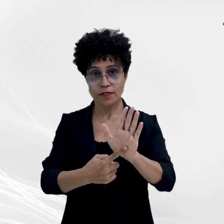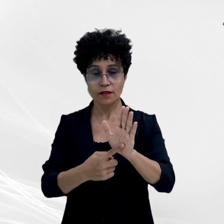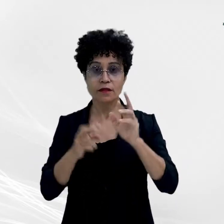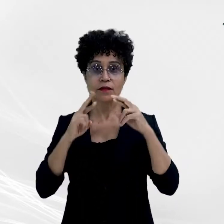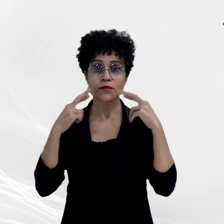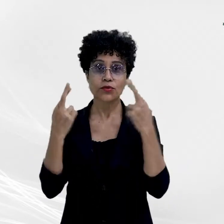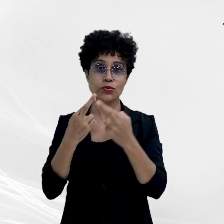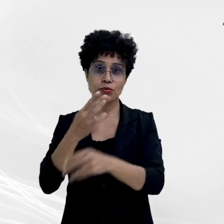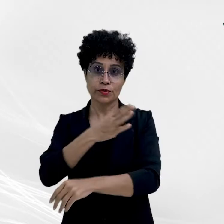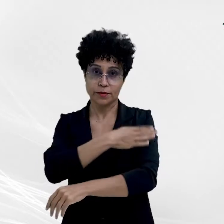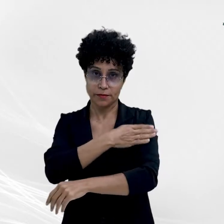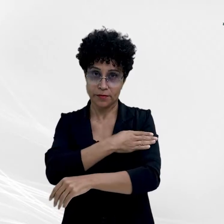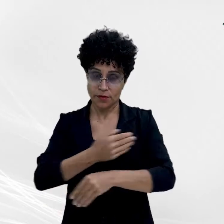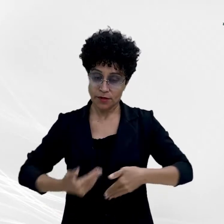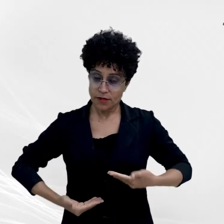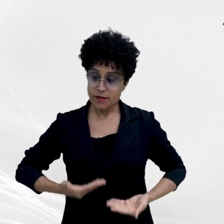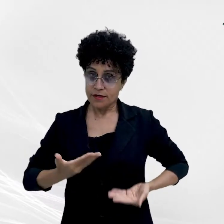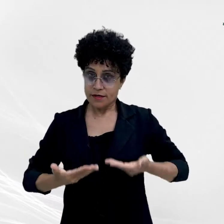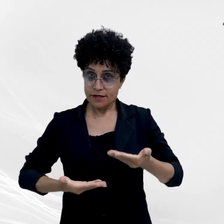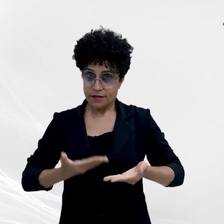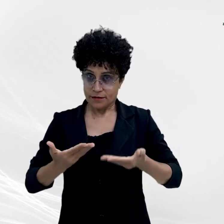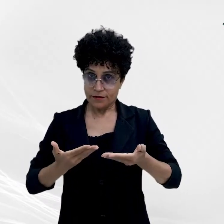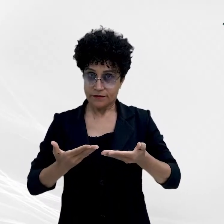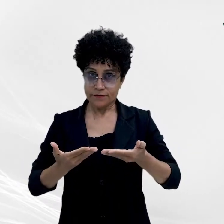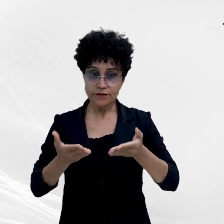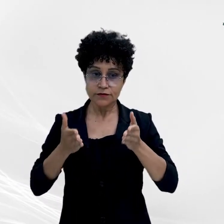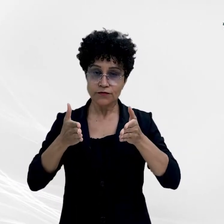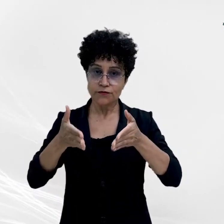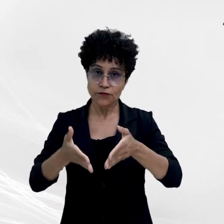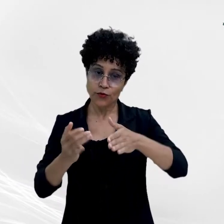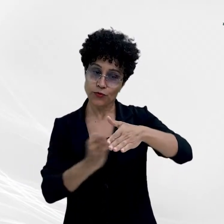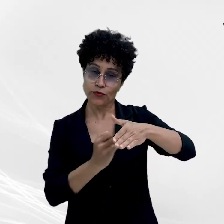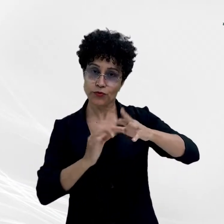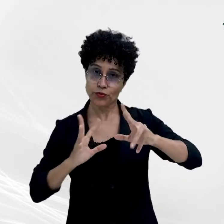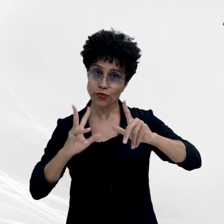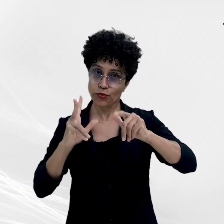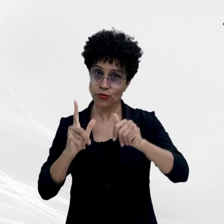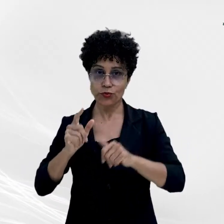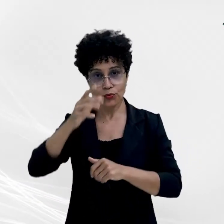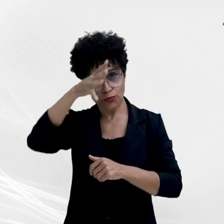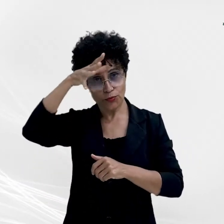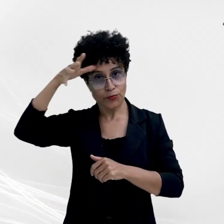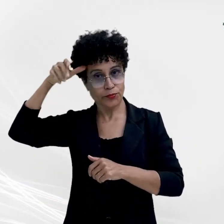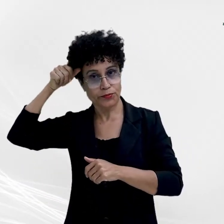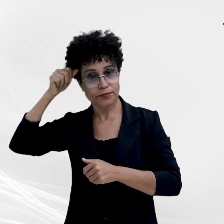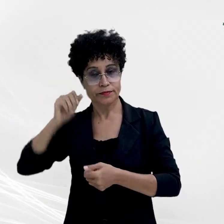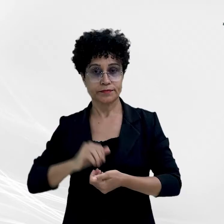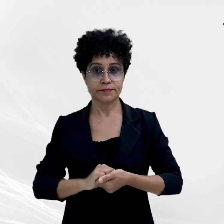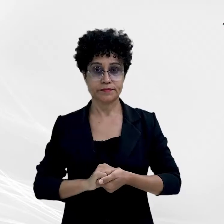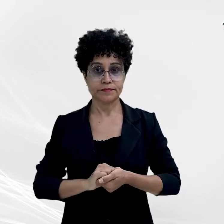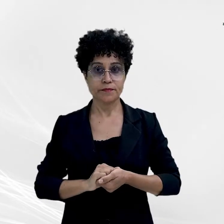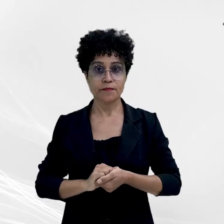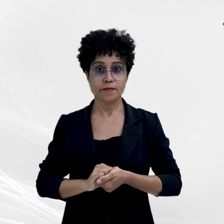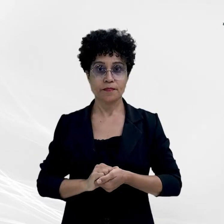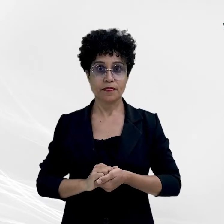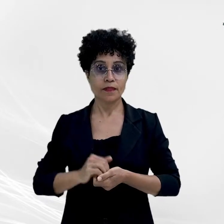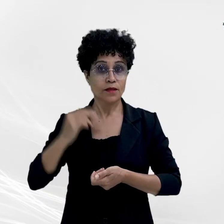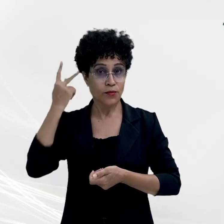membros e servidores da instituição em todo o Estado. Conforme o Procurador de Justiça titular da